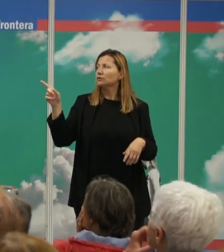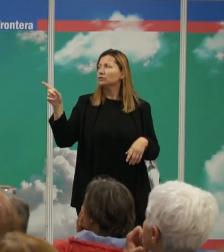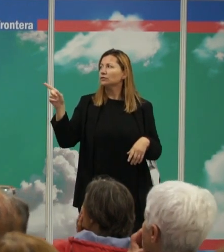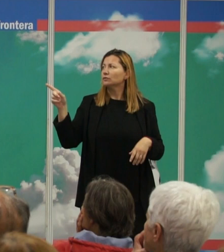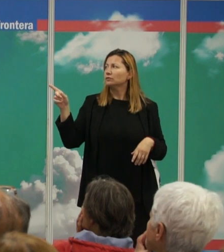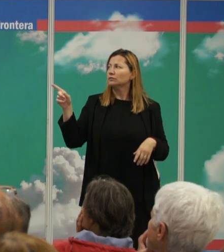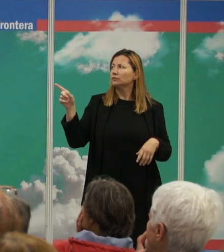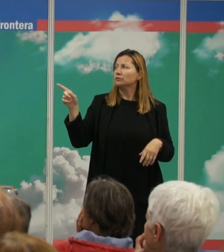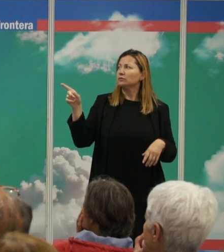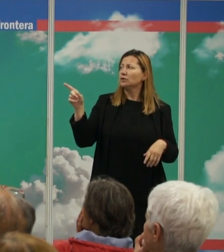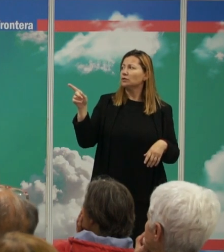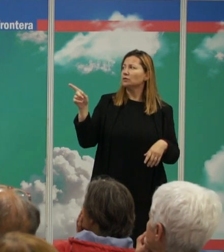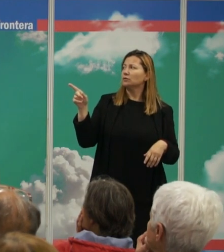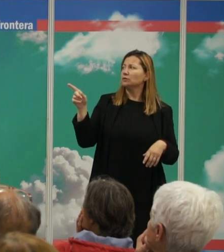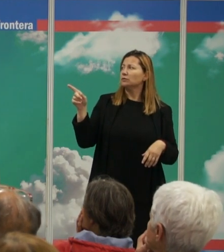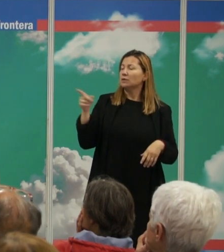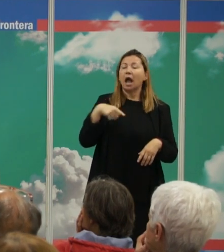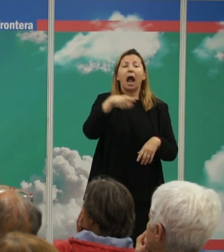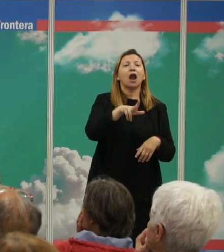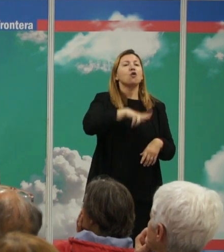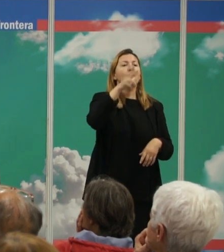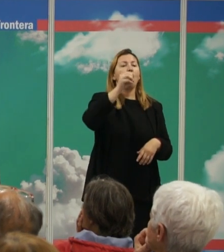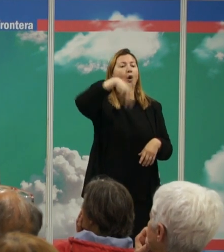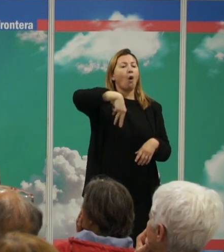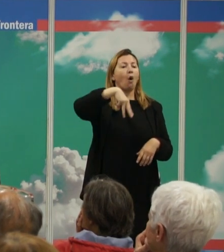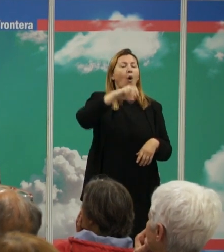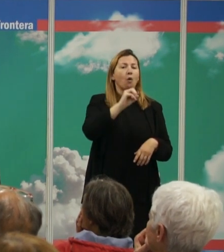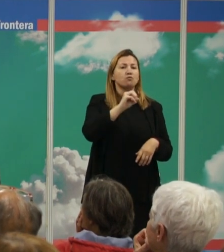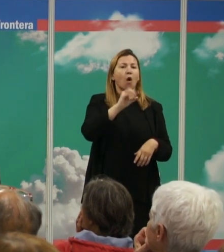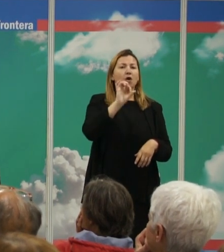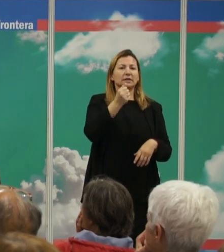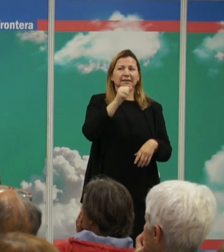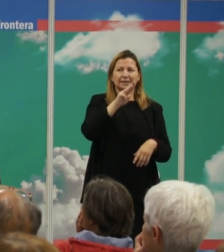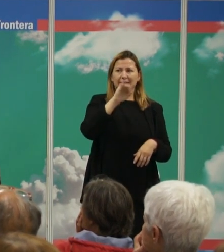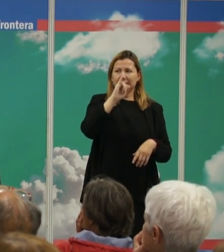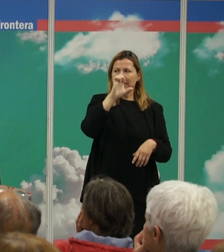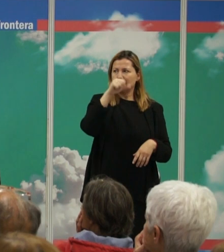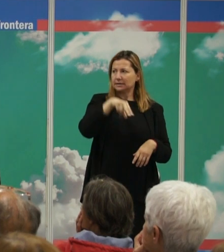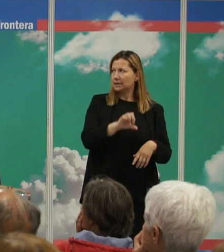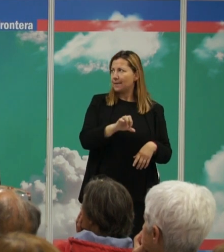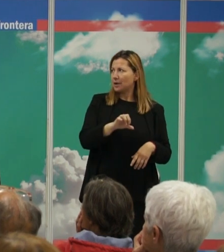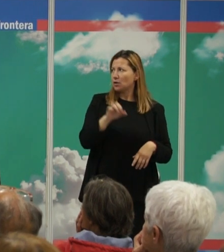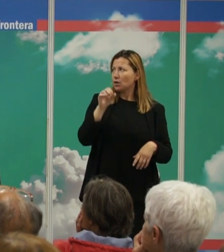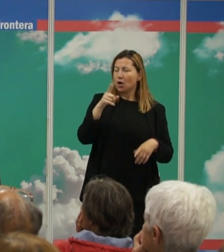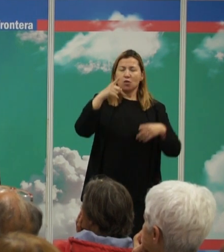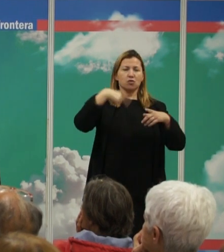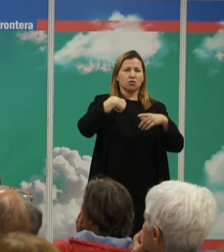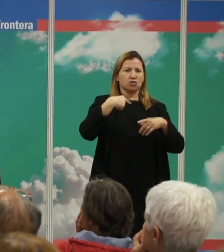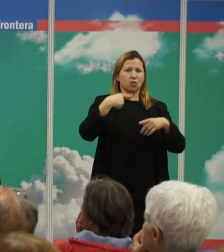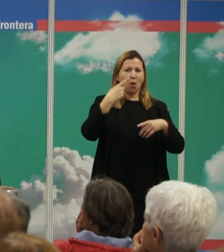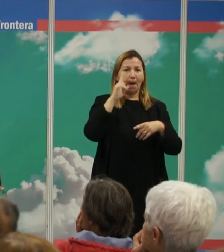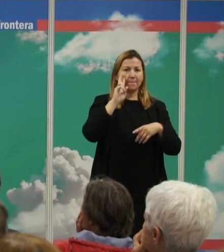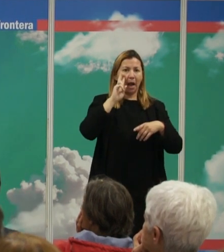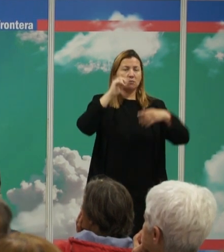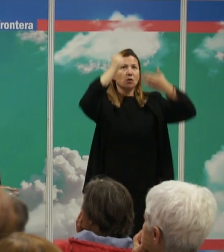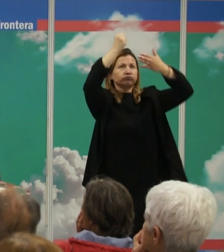solamente aquella que nos interesa hacia los homos sapios y cuando reconstruimos qué es lo que pasa a lo largo del linaje